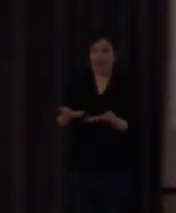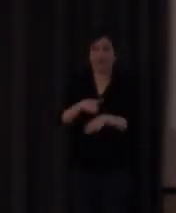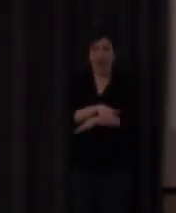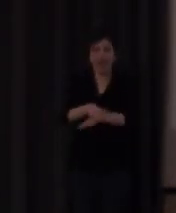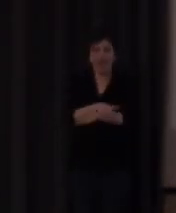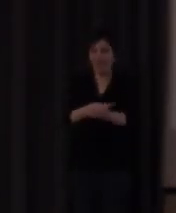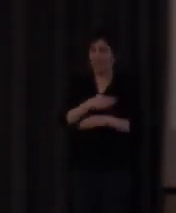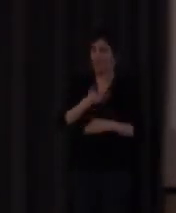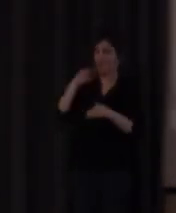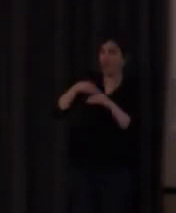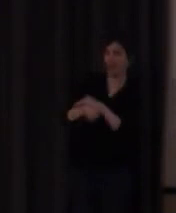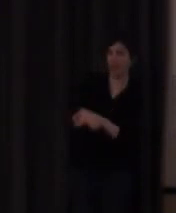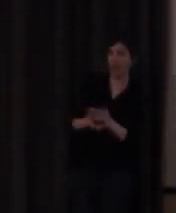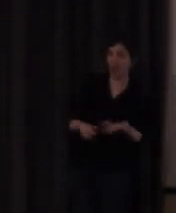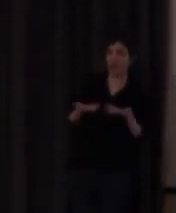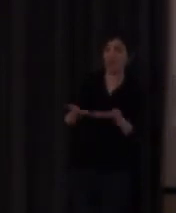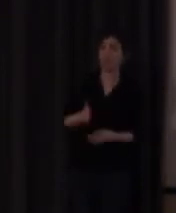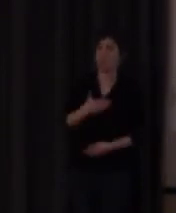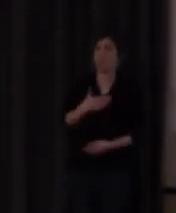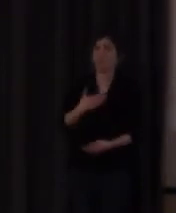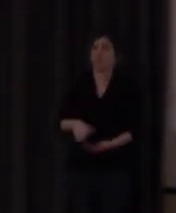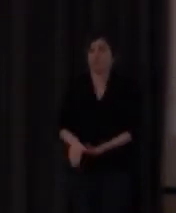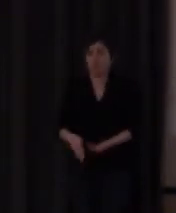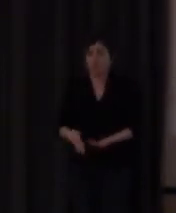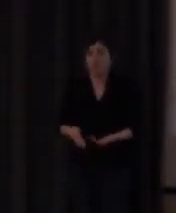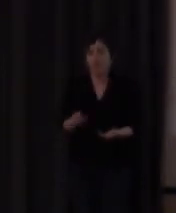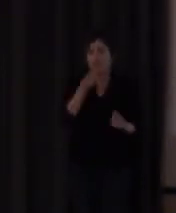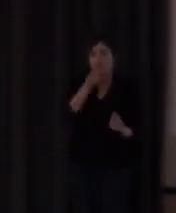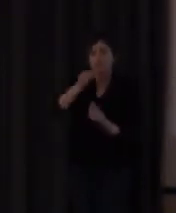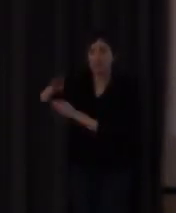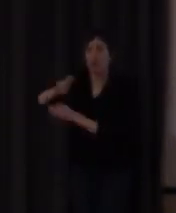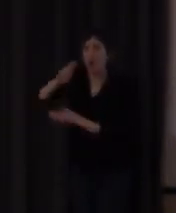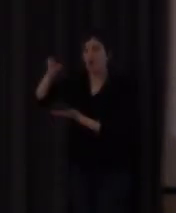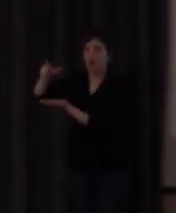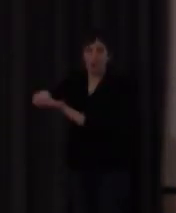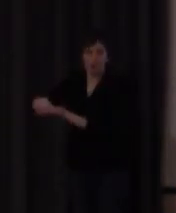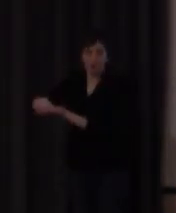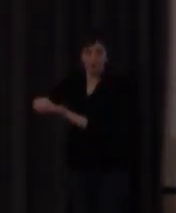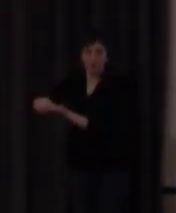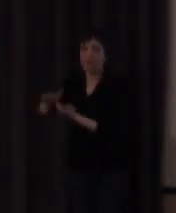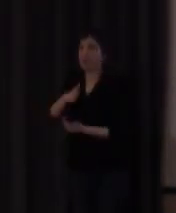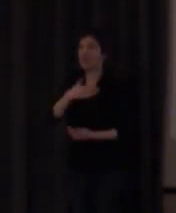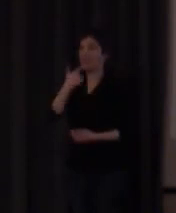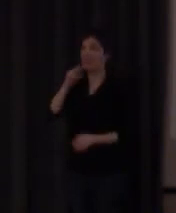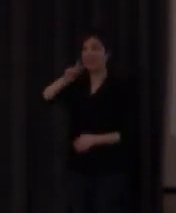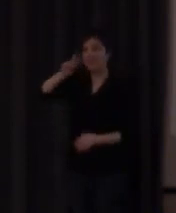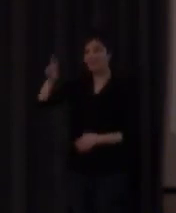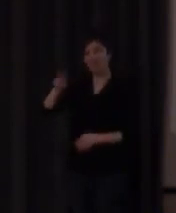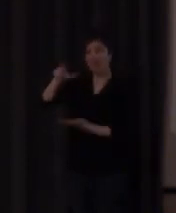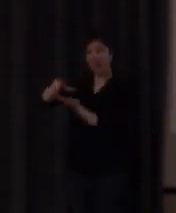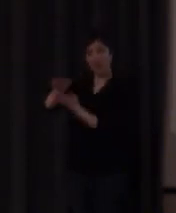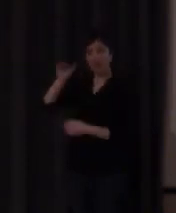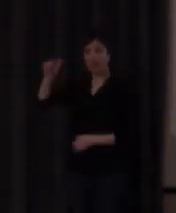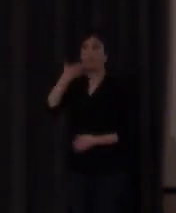murciana ofrece un hueco sustituyendo otra lengua por supuesto que es la segunda lengua extranjera francés